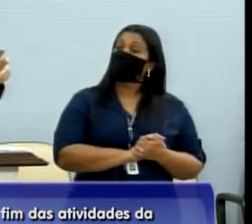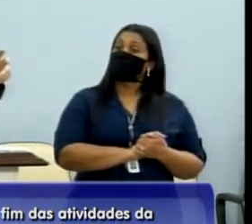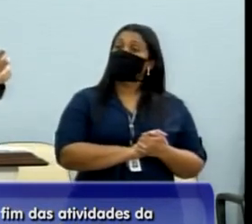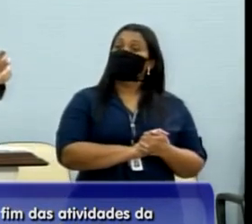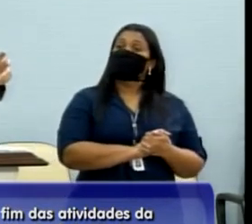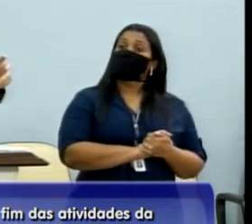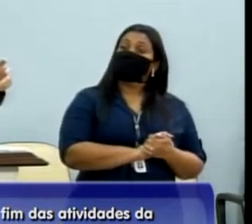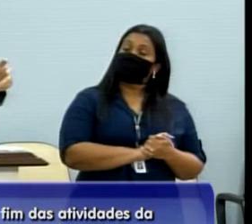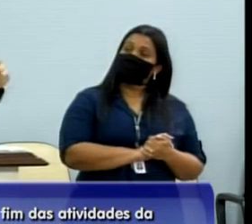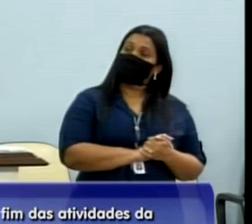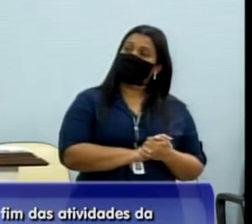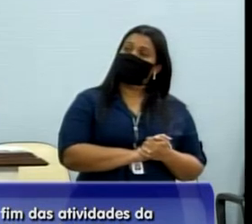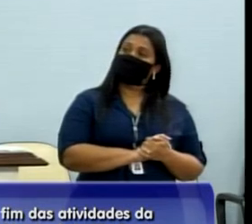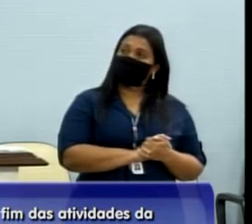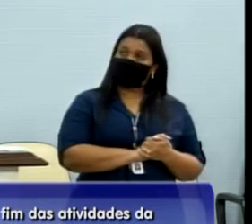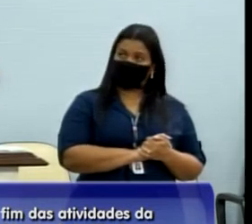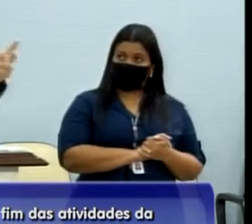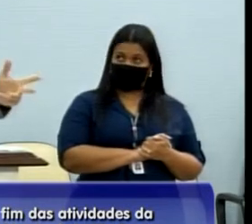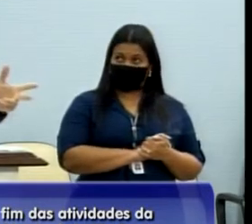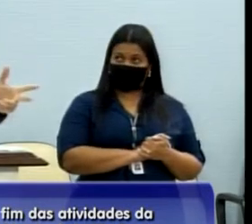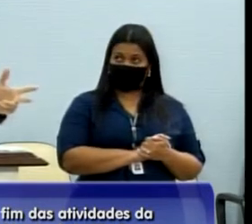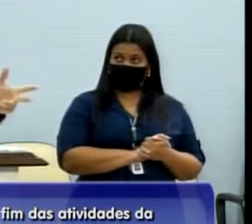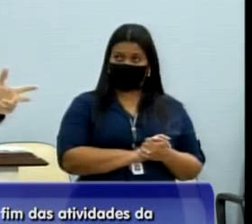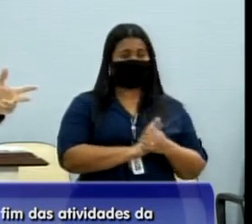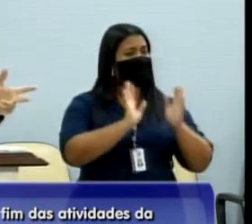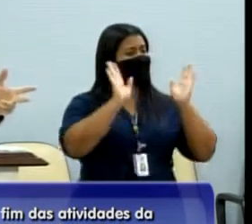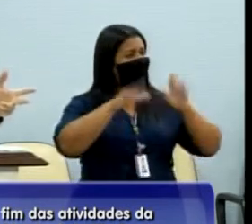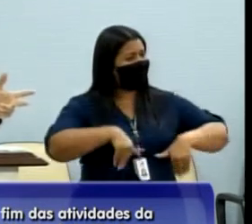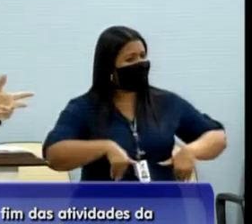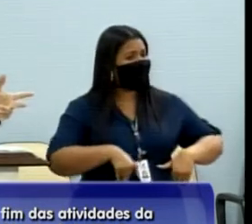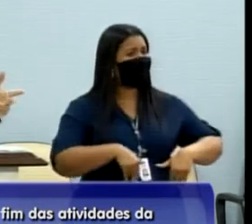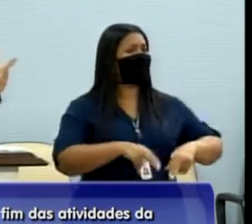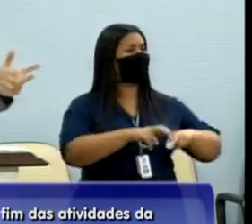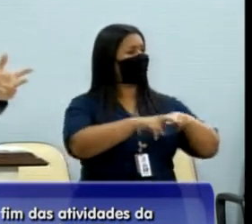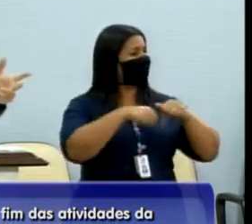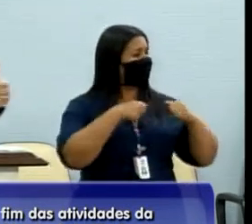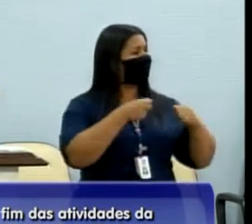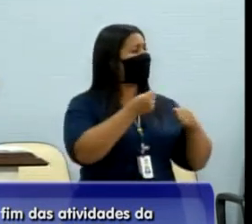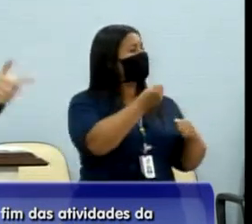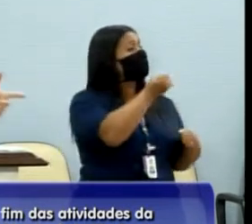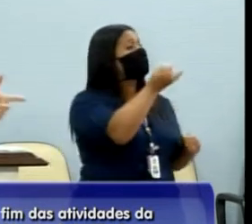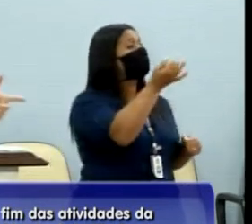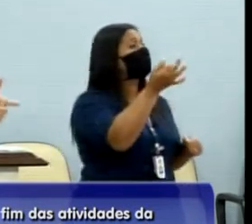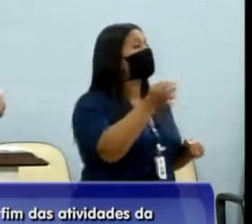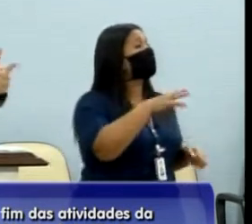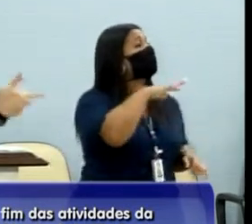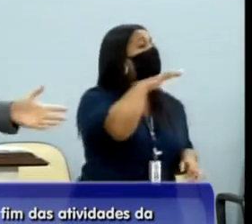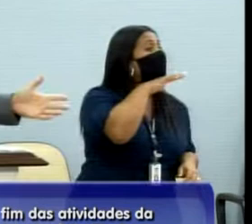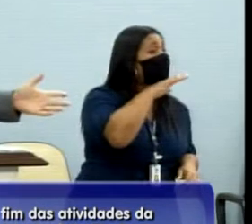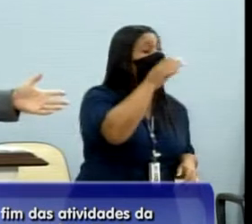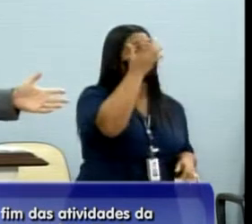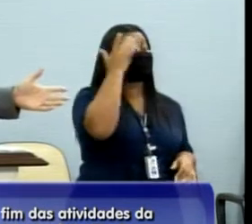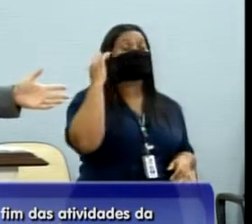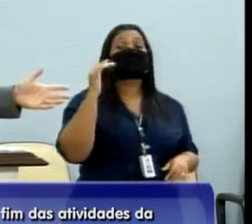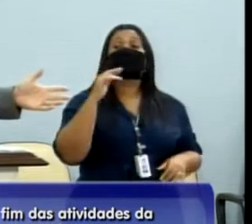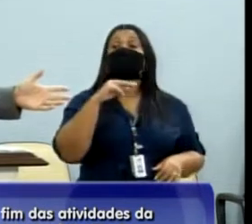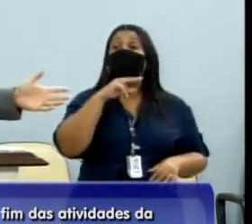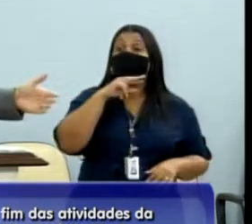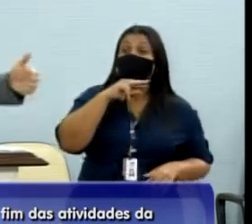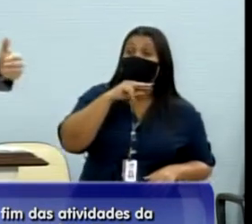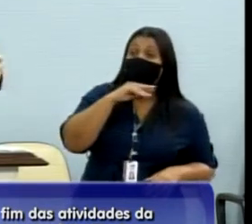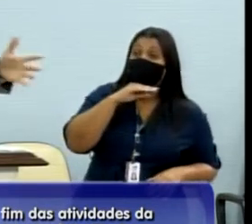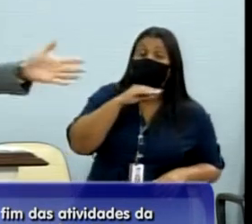Há aquele bem intencionado e, às vezes, a pessoa fala, pô, mas por causa dos ruins, daqueles que fazem mau uso, os bons vão pagar,